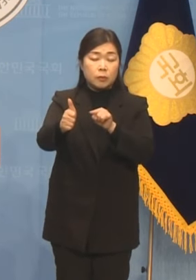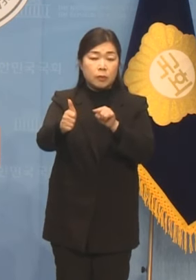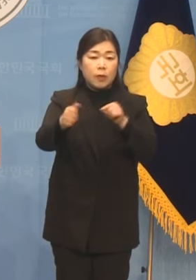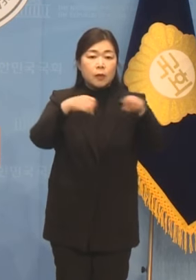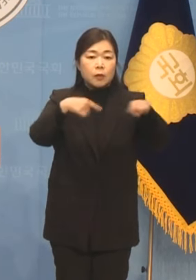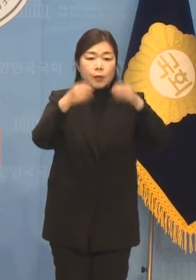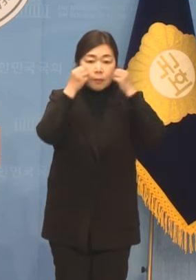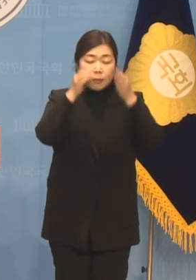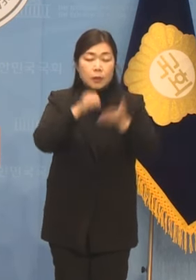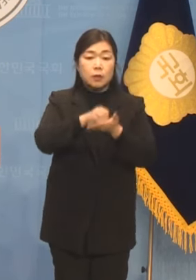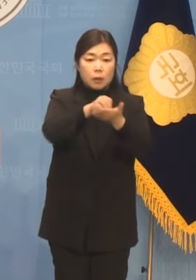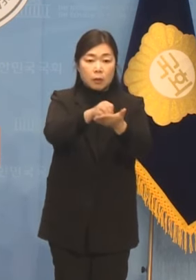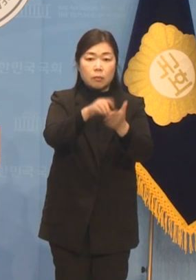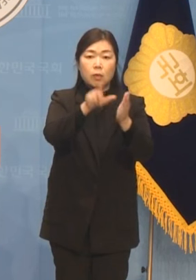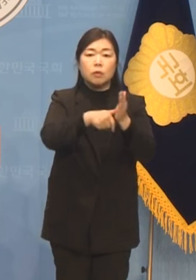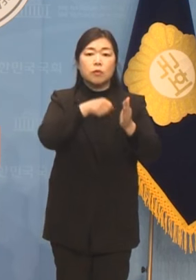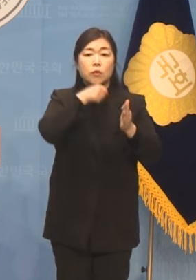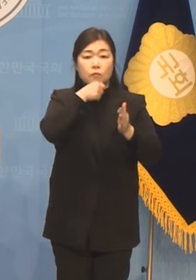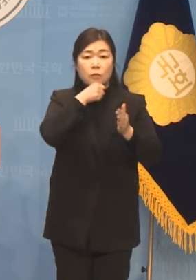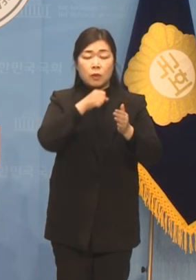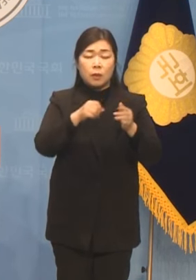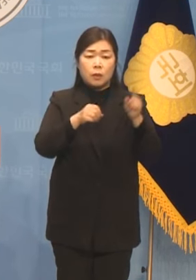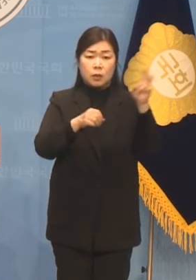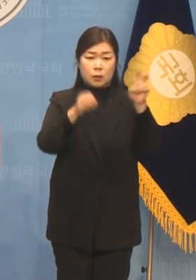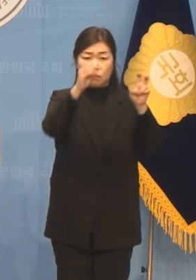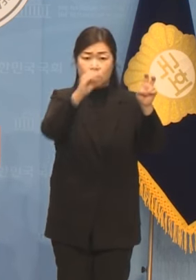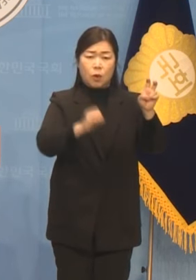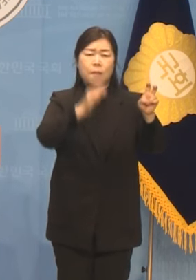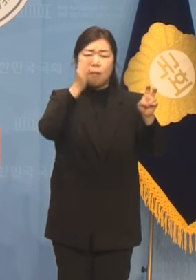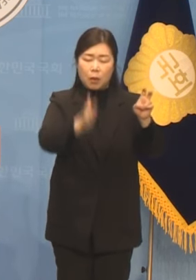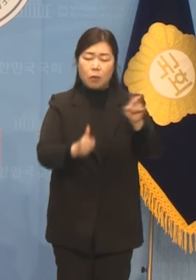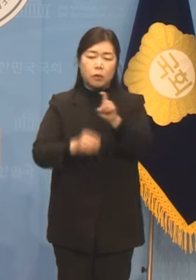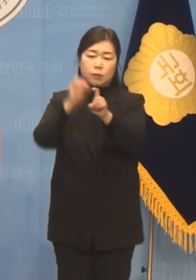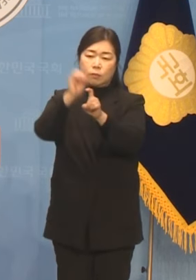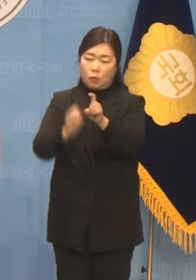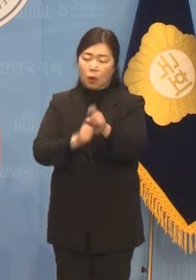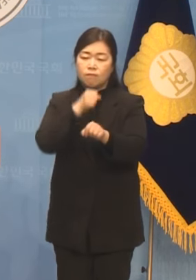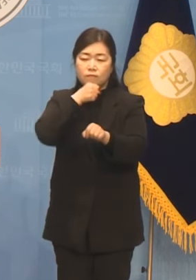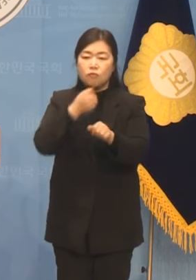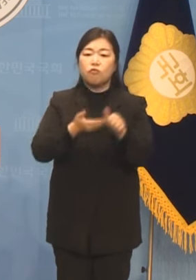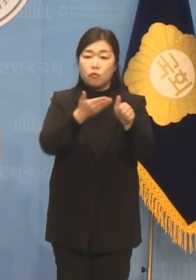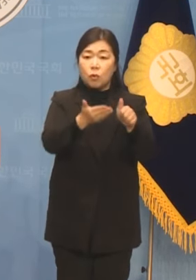20%에서 10%만 부여하는 것으로 의결한 바 있습니다.